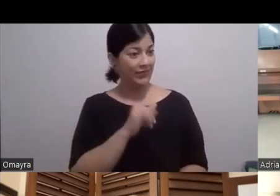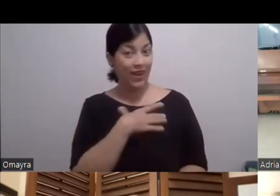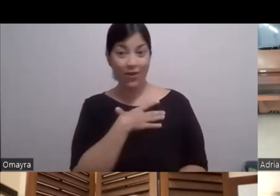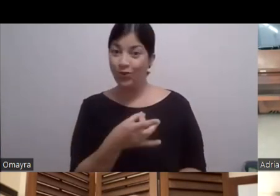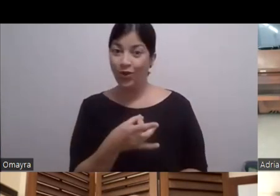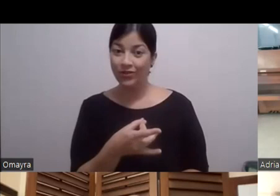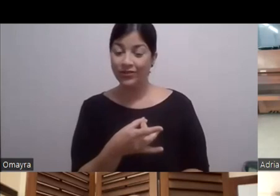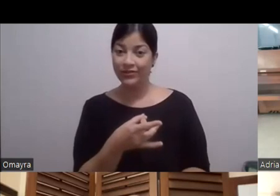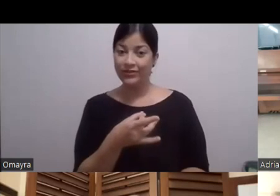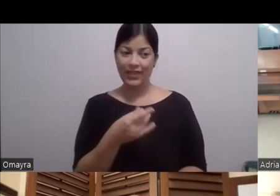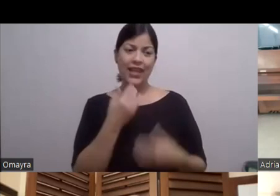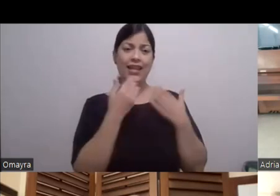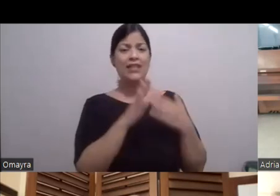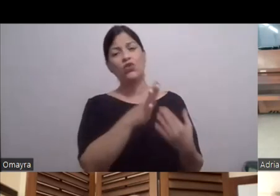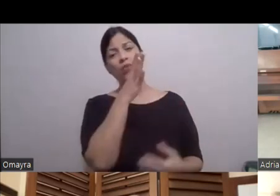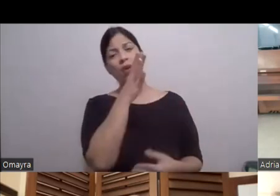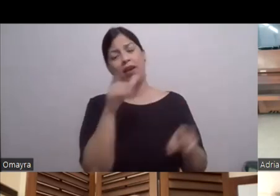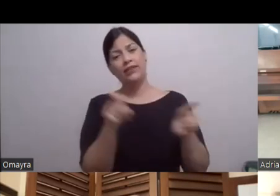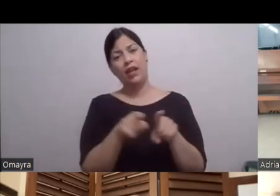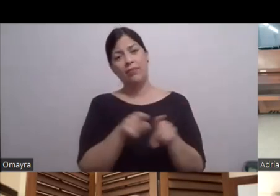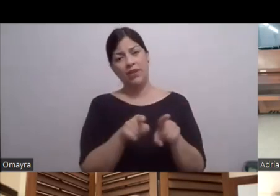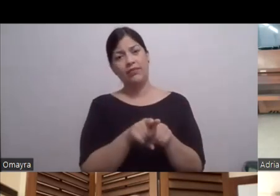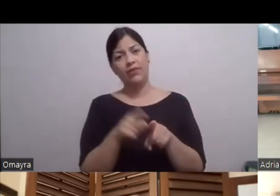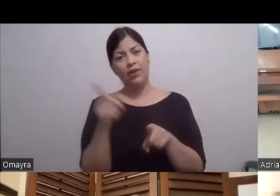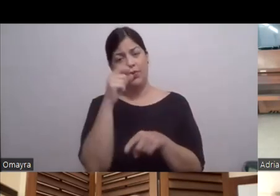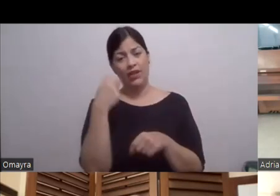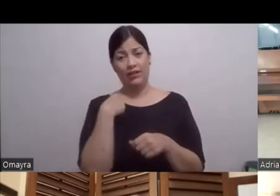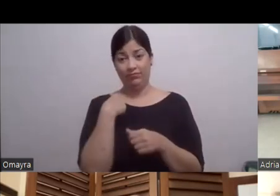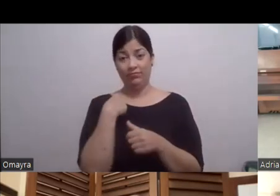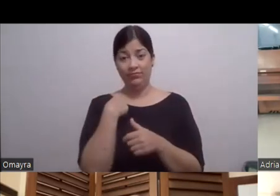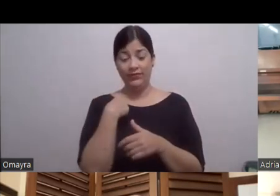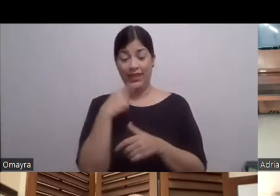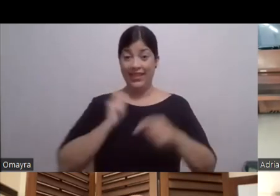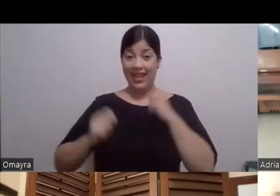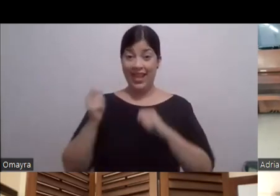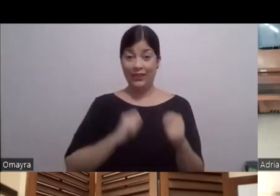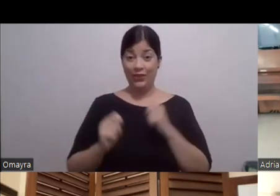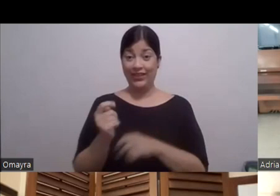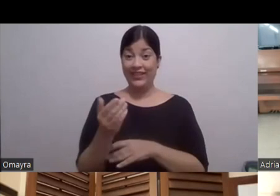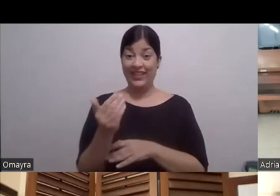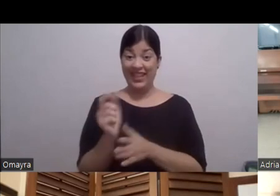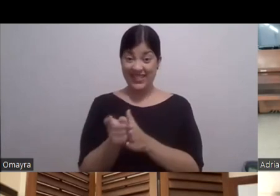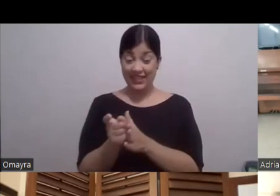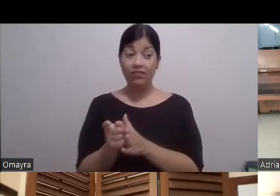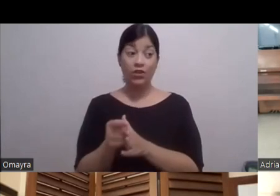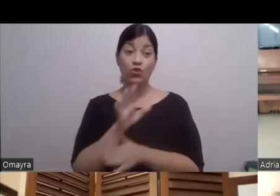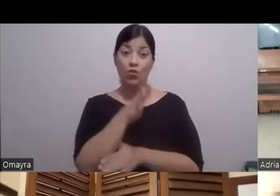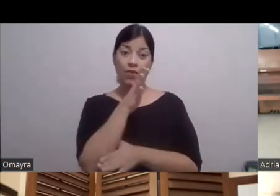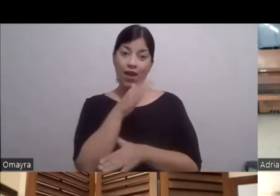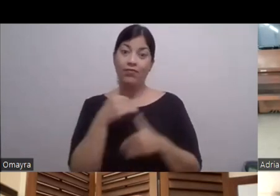su mamá Porque su mamá Ha escrito las dos obras Que ha hecho en teatro En 15 La ha escrito Su mamá Este Ha sido la dramaturgia De su mamá Su mamá escribía